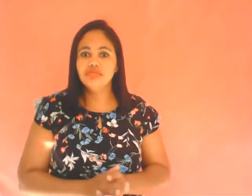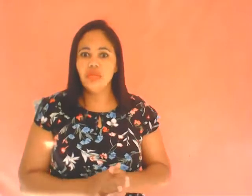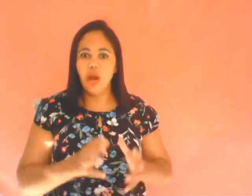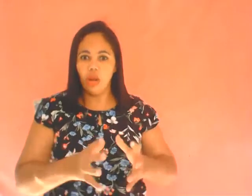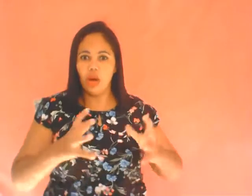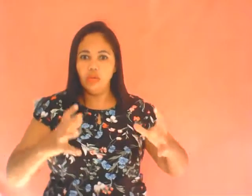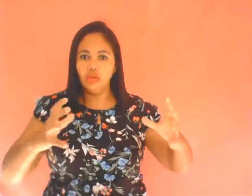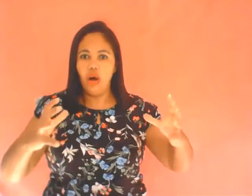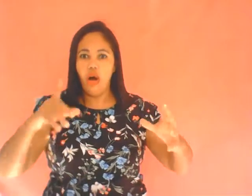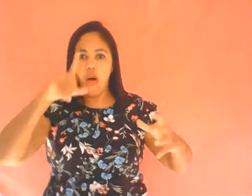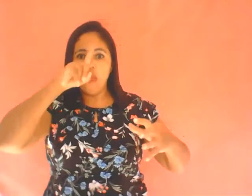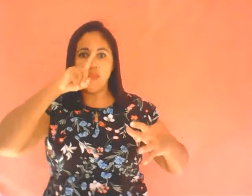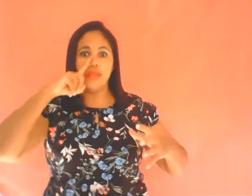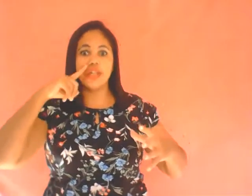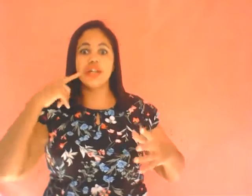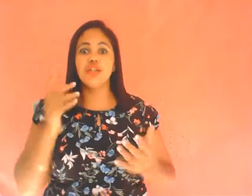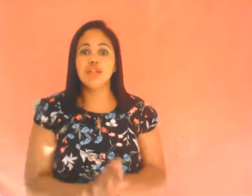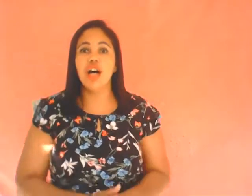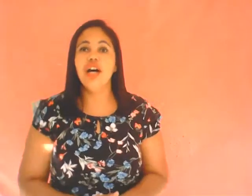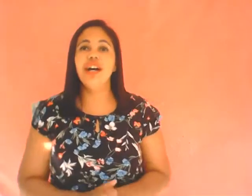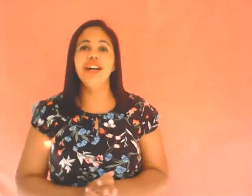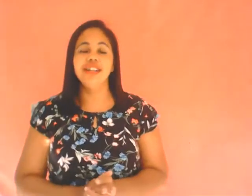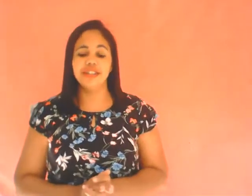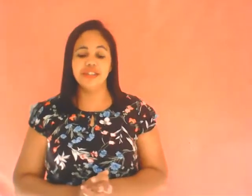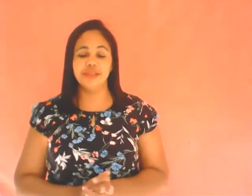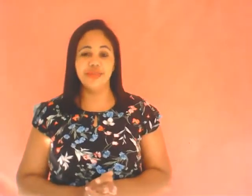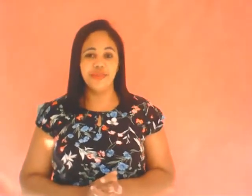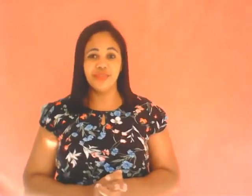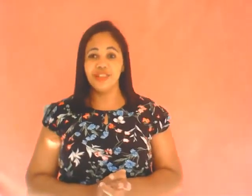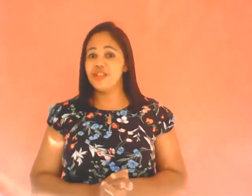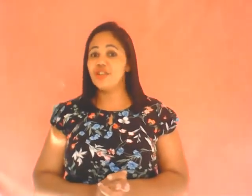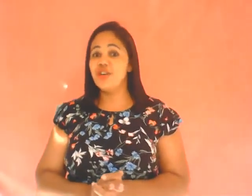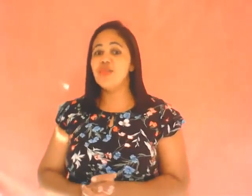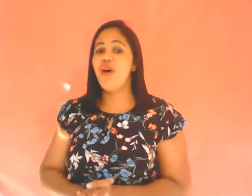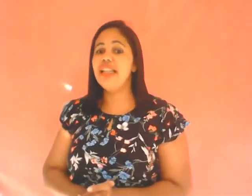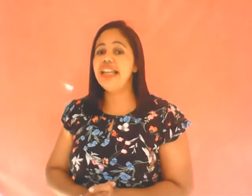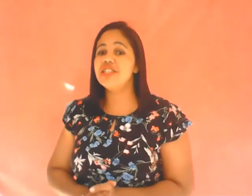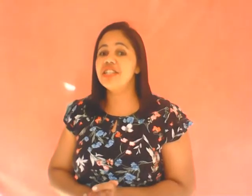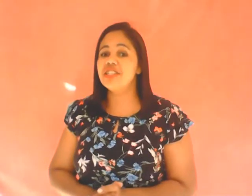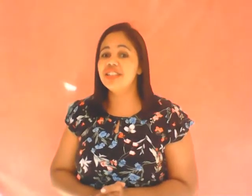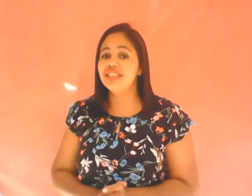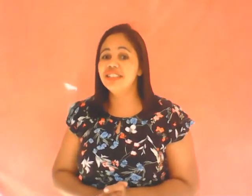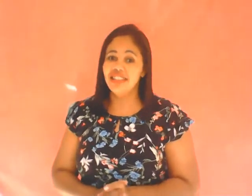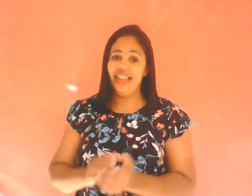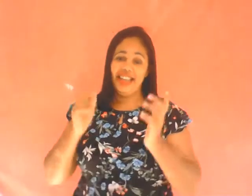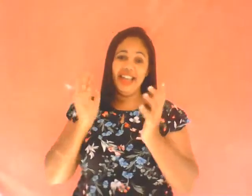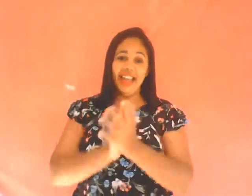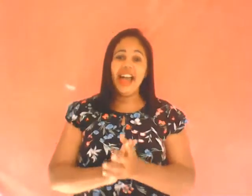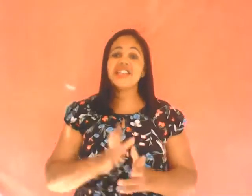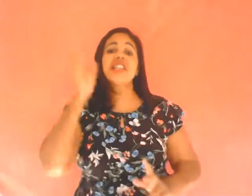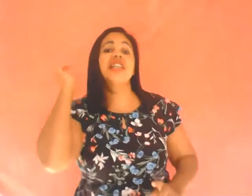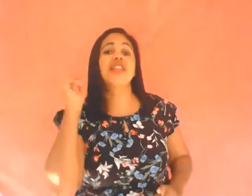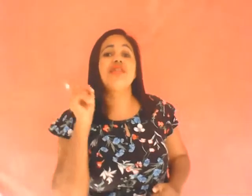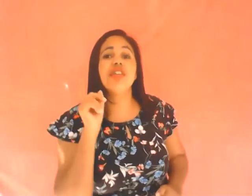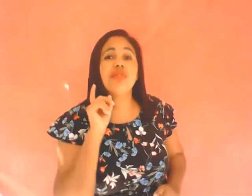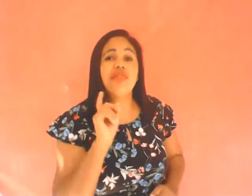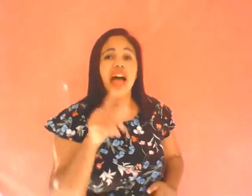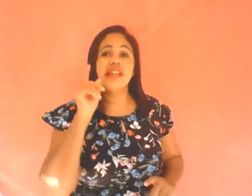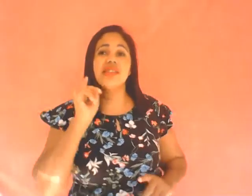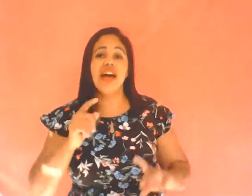Melão, ó, bem grandão Show de bola, né gente? Assista esse vídeo várias e várias